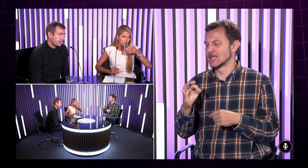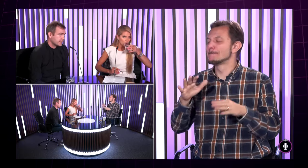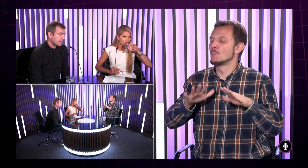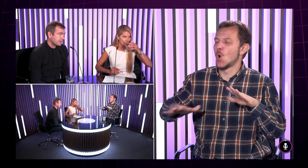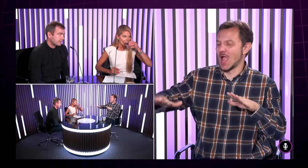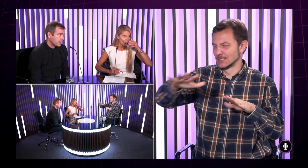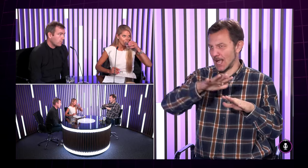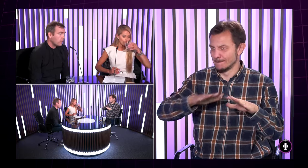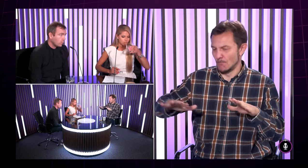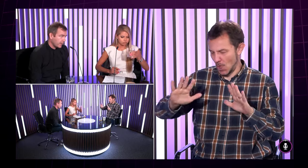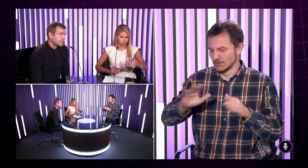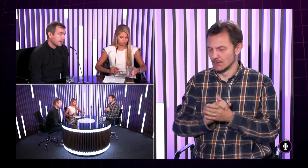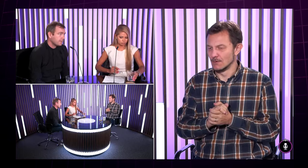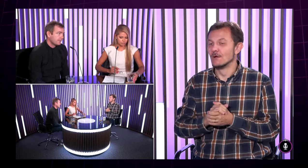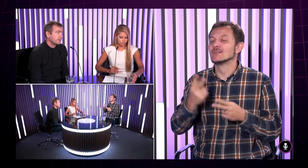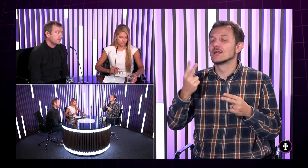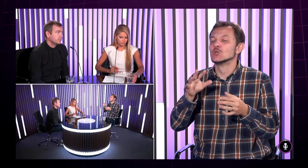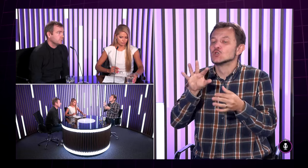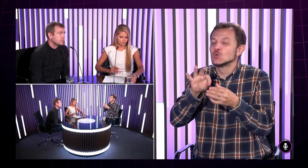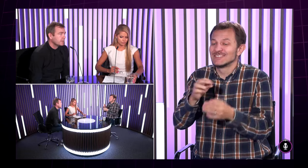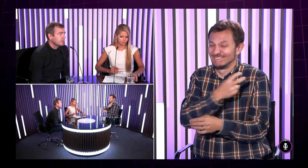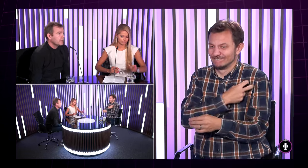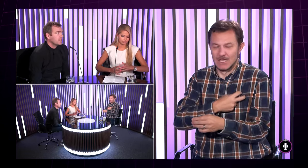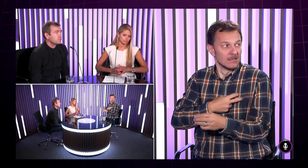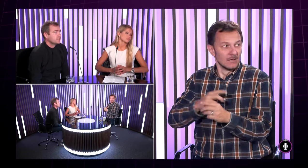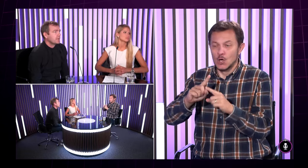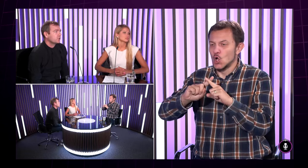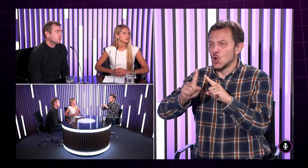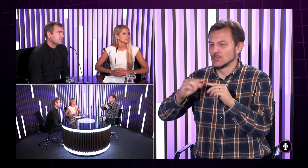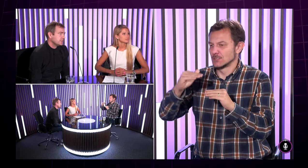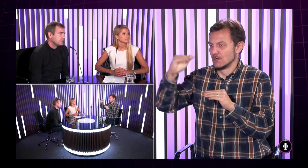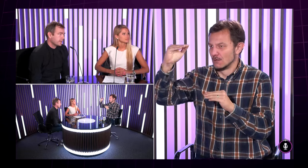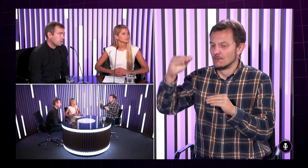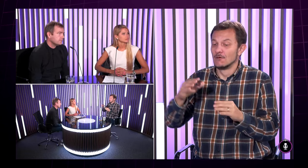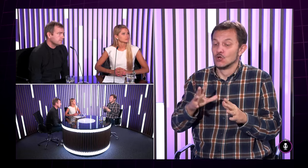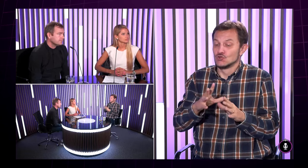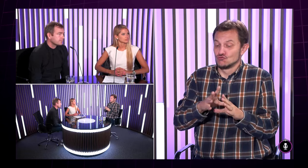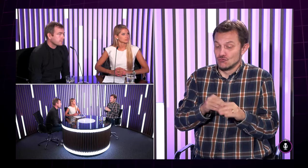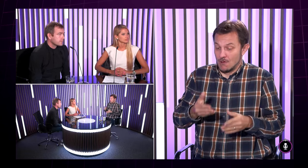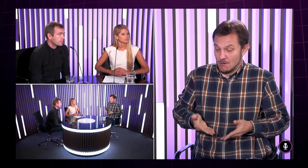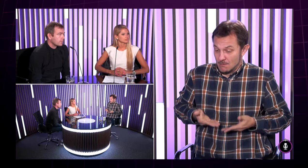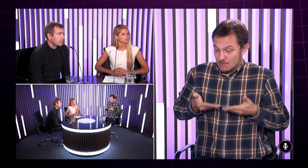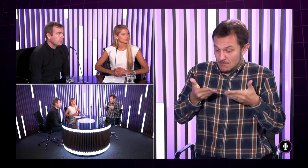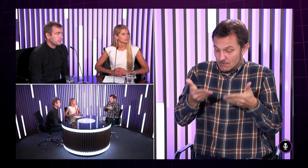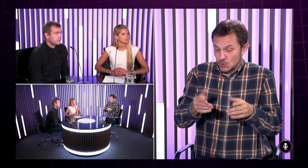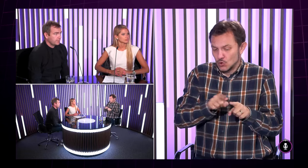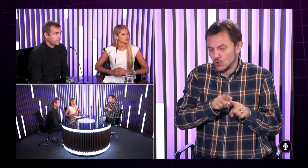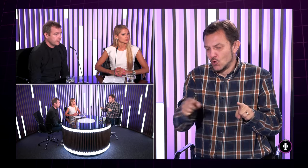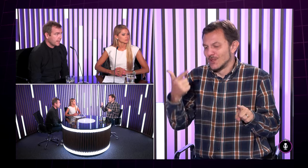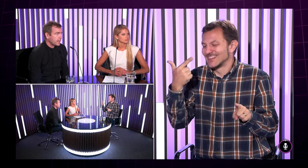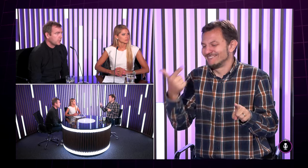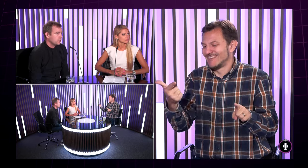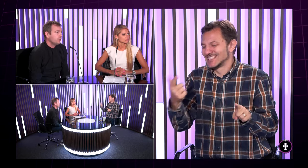8 % populácie nepočujúca. A ako to súvisí s vekom od